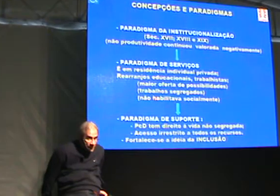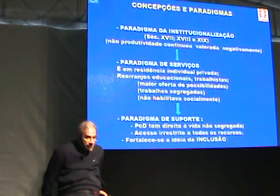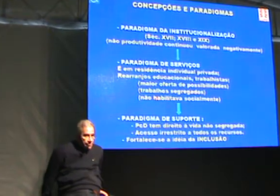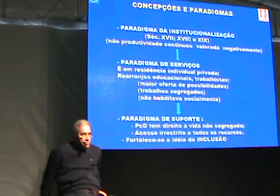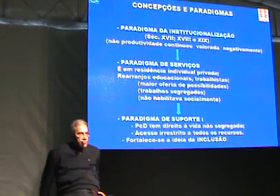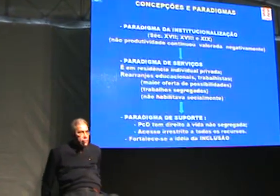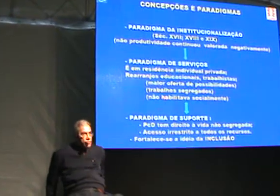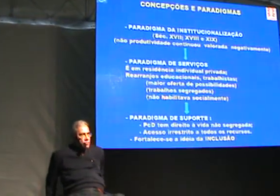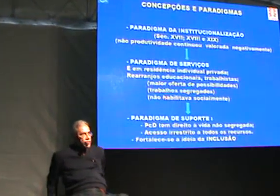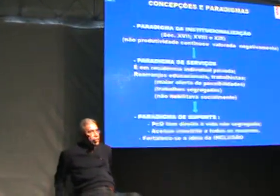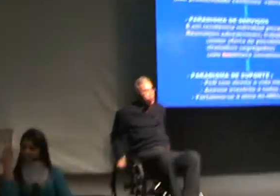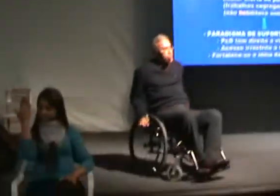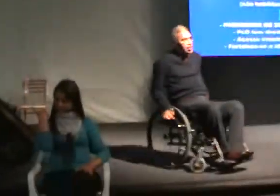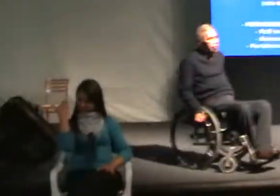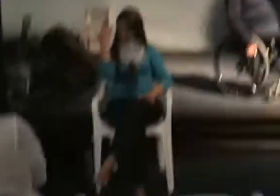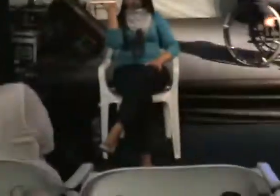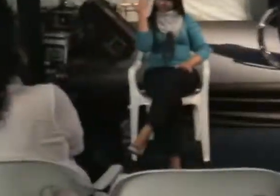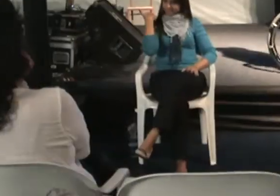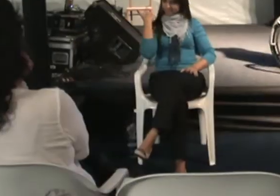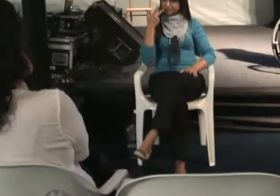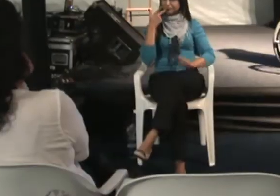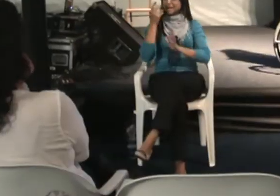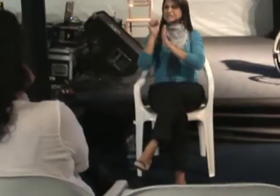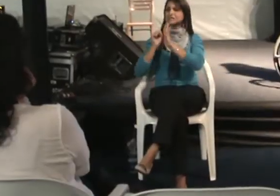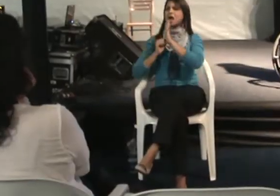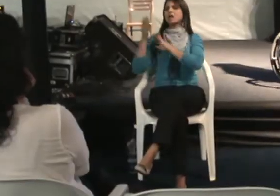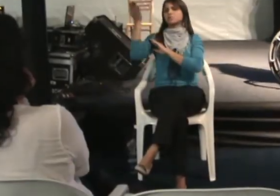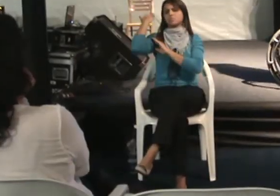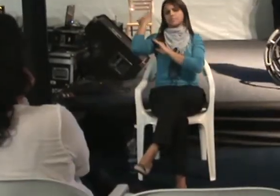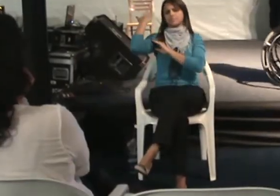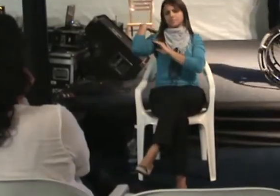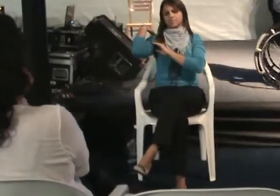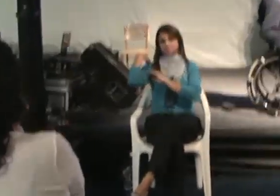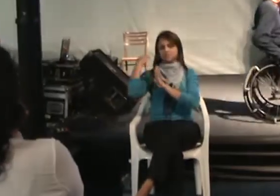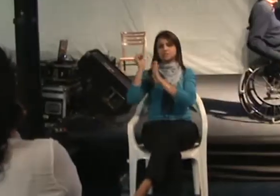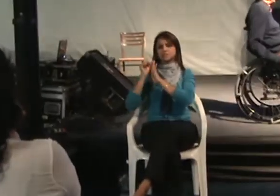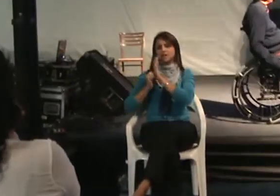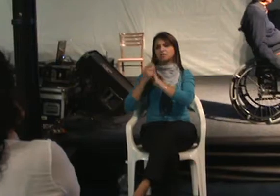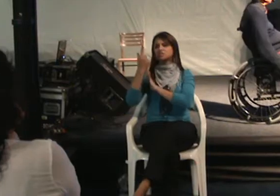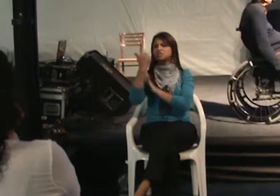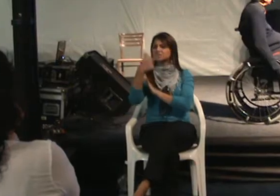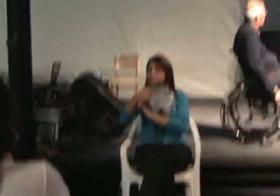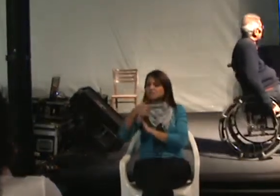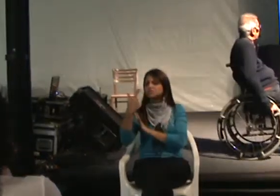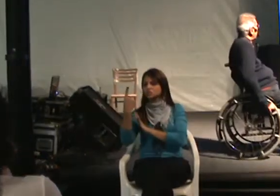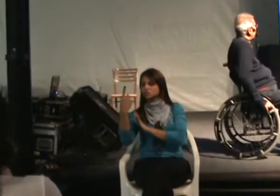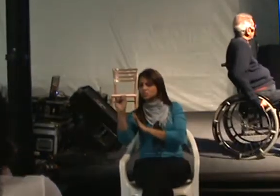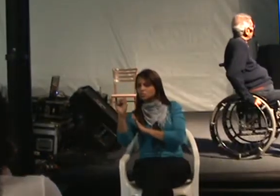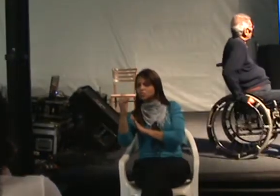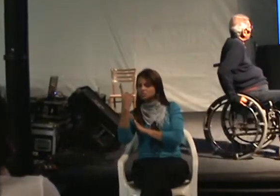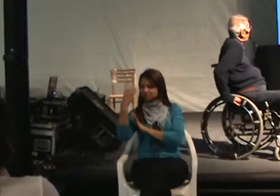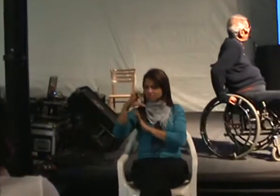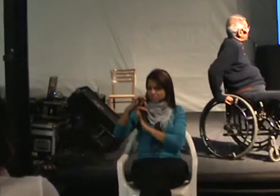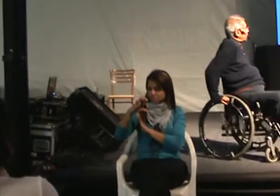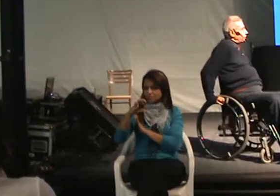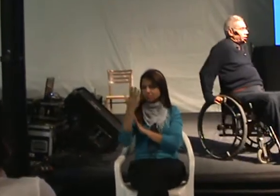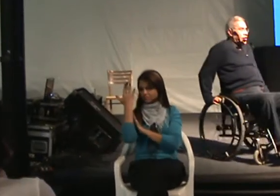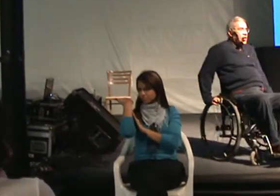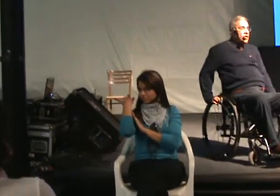Antigamente, estou falando dos séculos passados, século XVII, XVIII, XIX, olha ali.